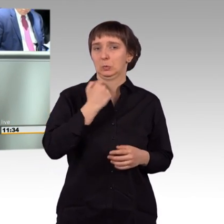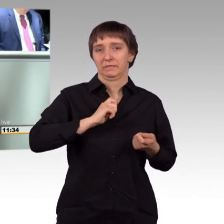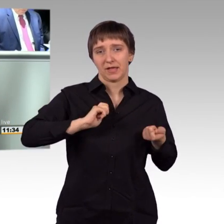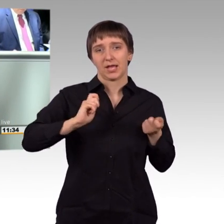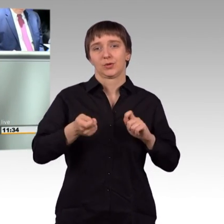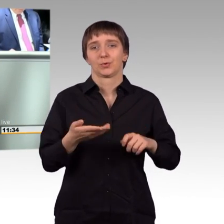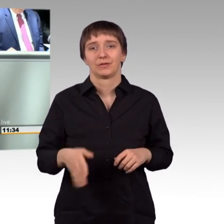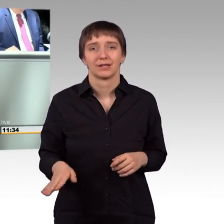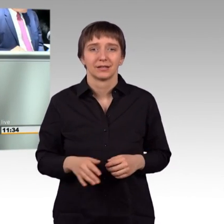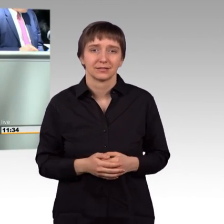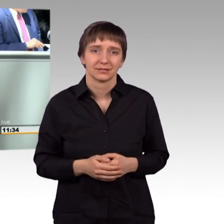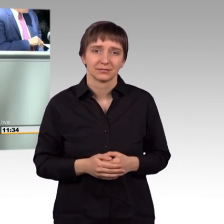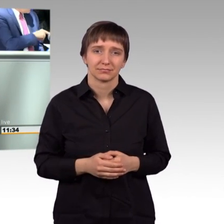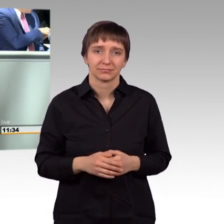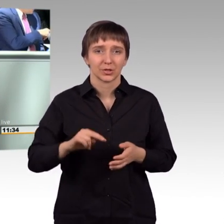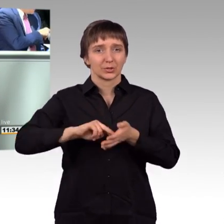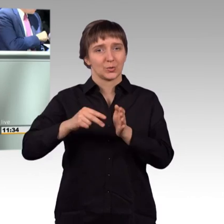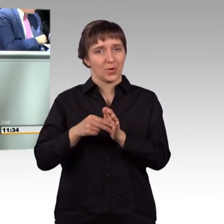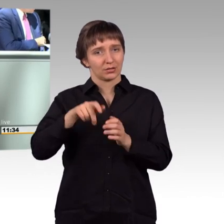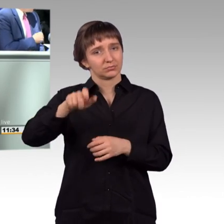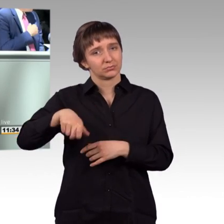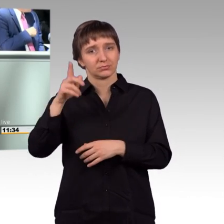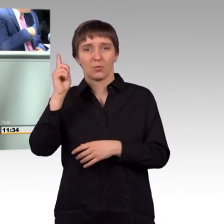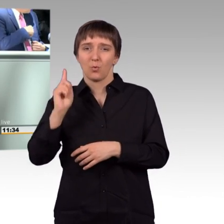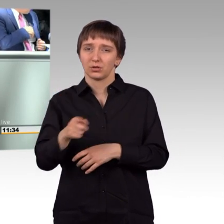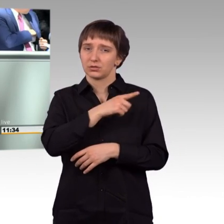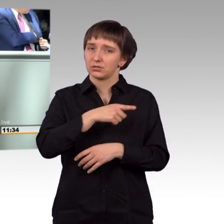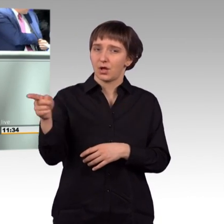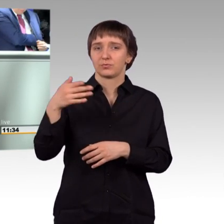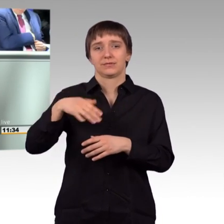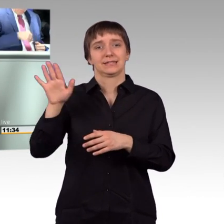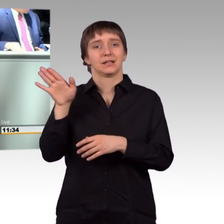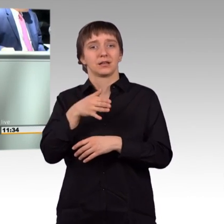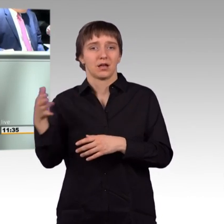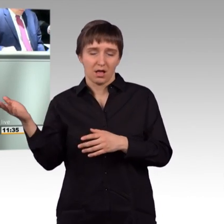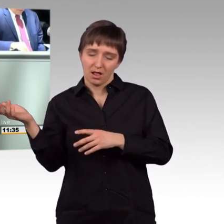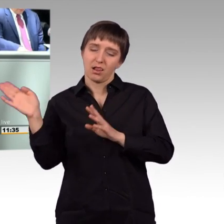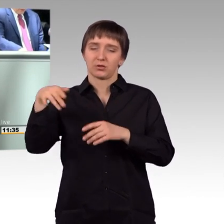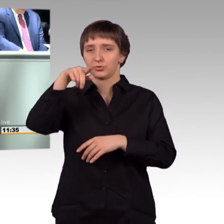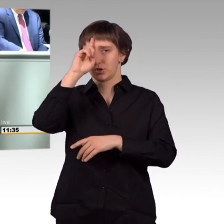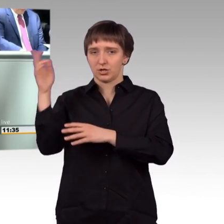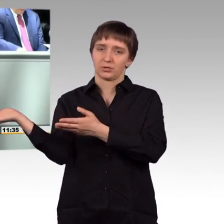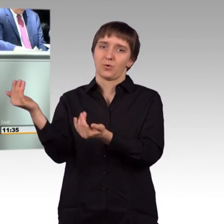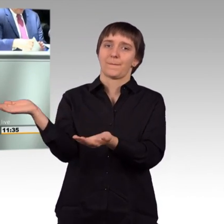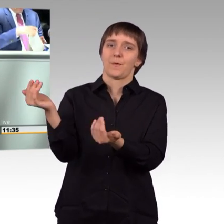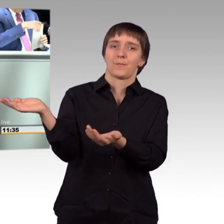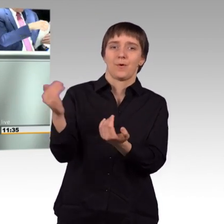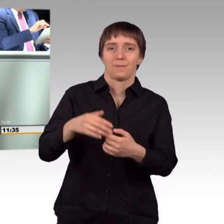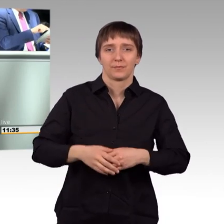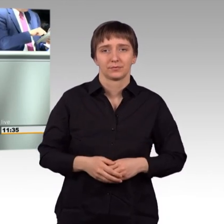Hunderttausende von Syrern sind illegal nach Deutschland gelassen worden. Menschen, die vorrangig in die von uns aufgebauten